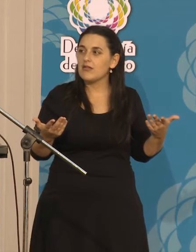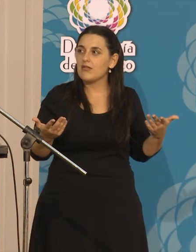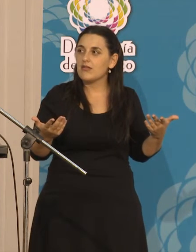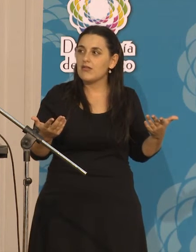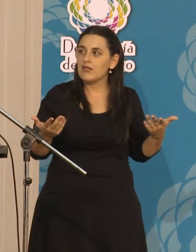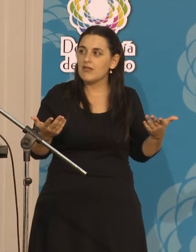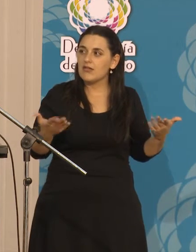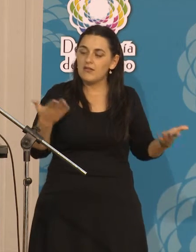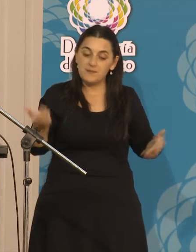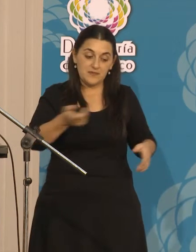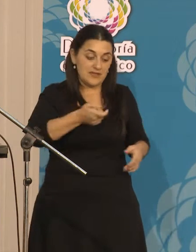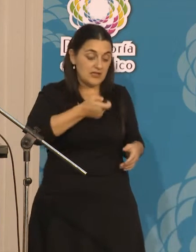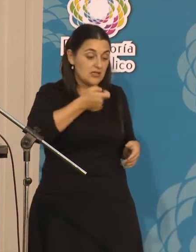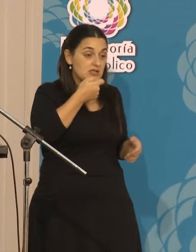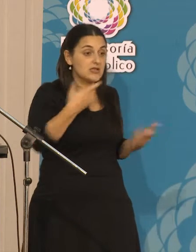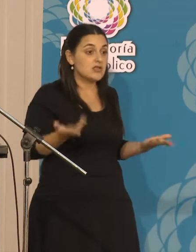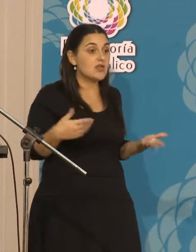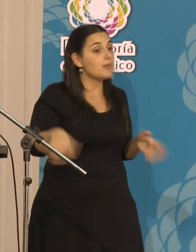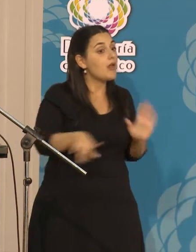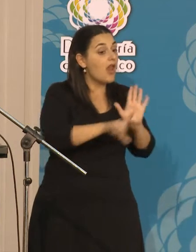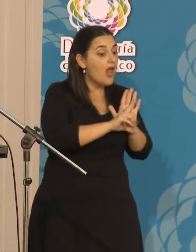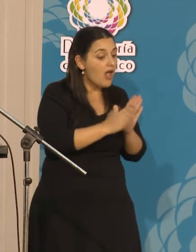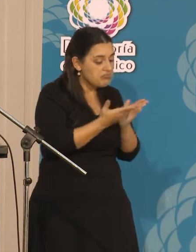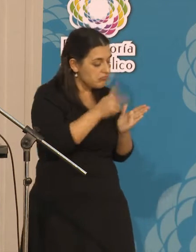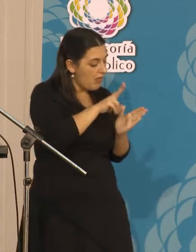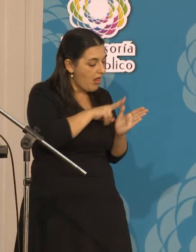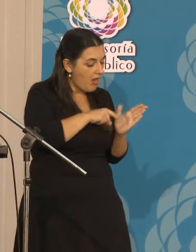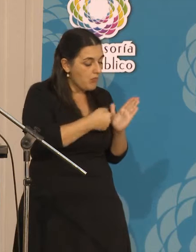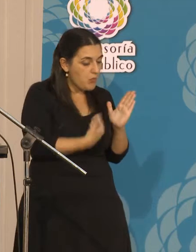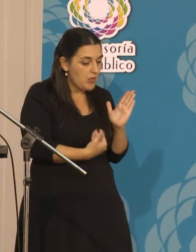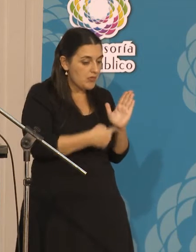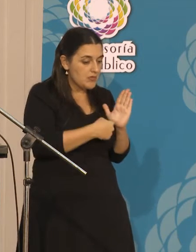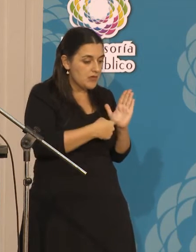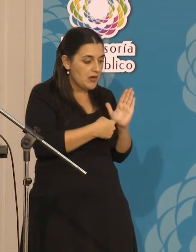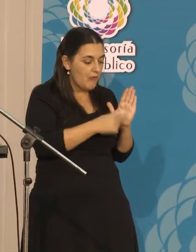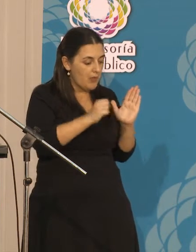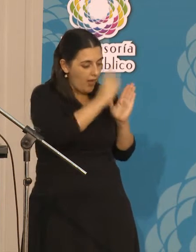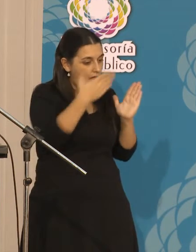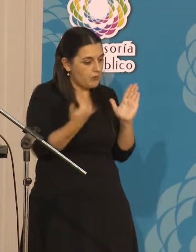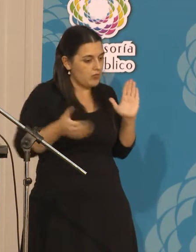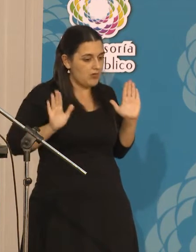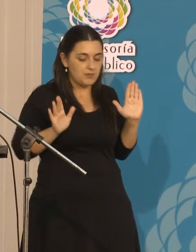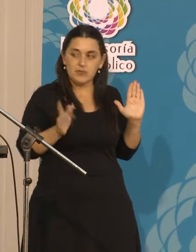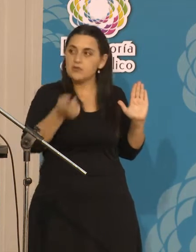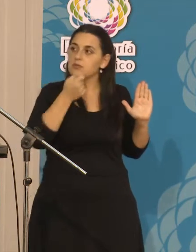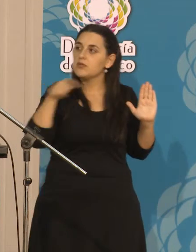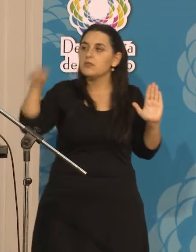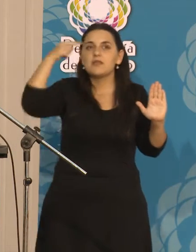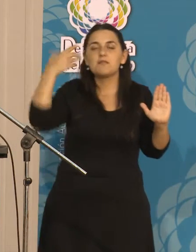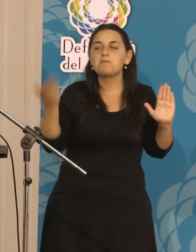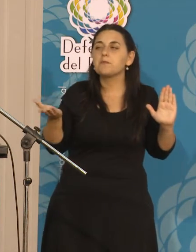seguramente que si leemos un poquito más detenidamente nos puede iluminar un poco más en este contexto. Pero yo decía,